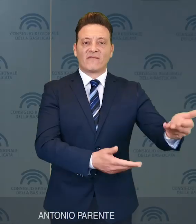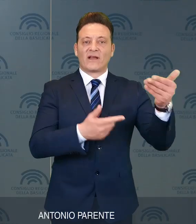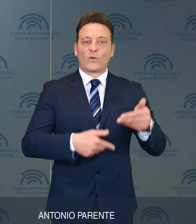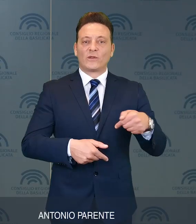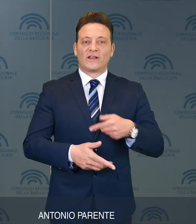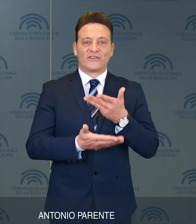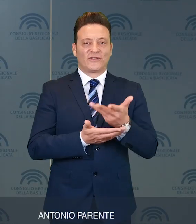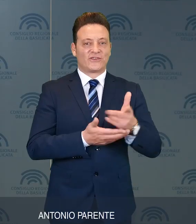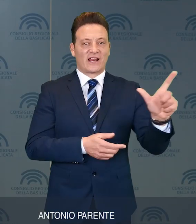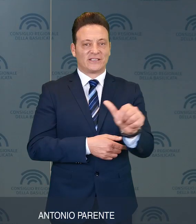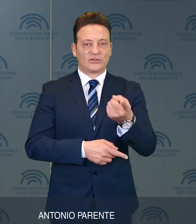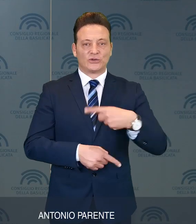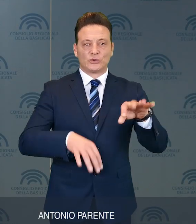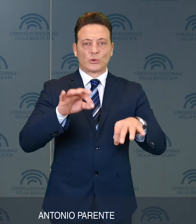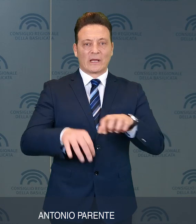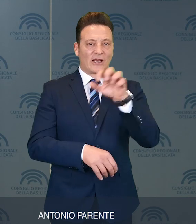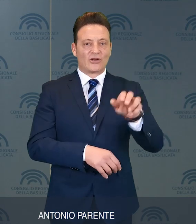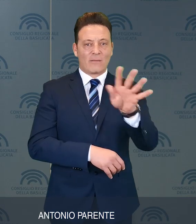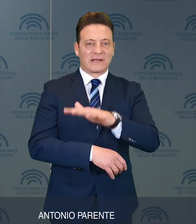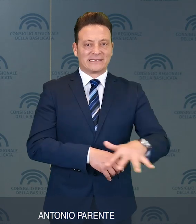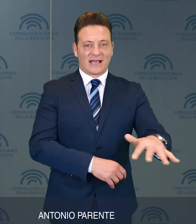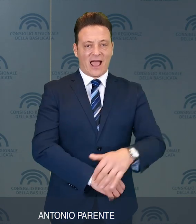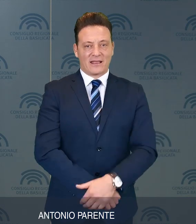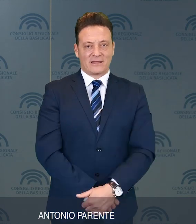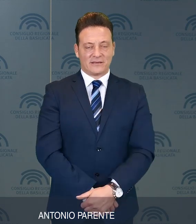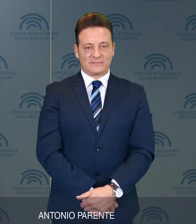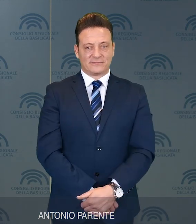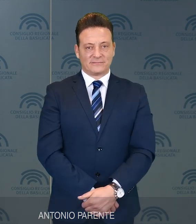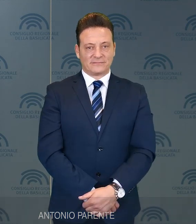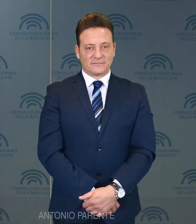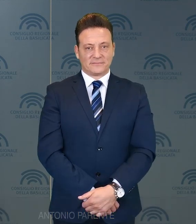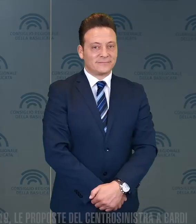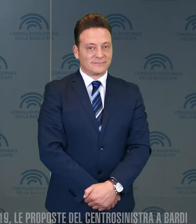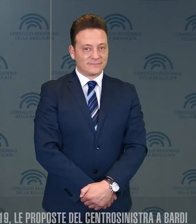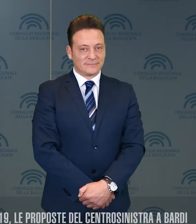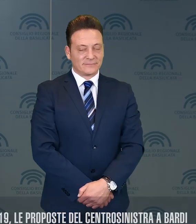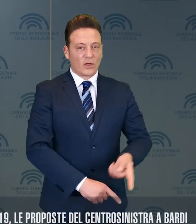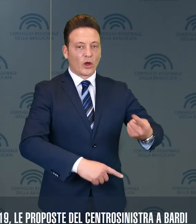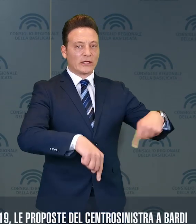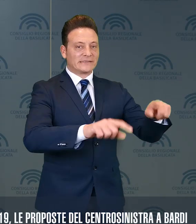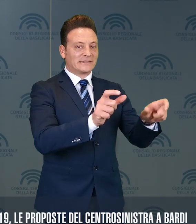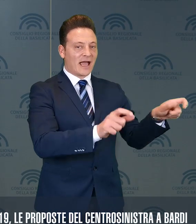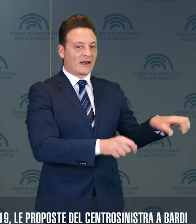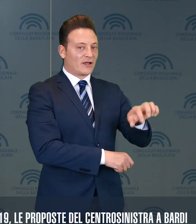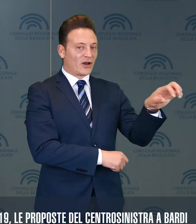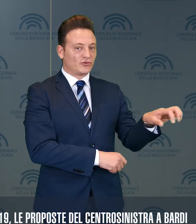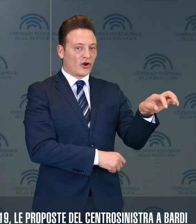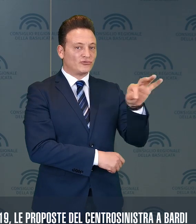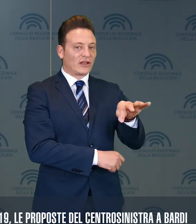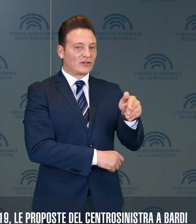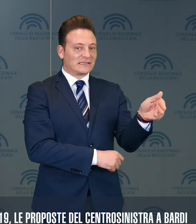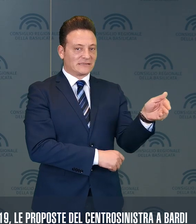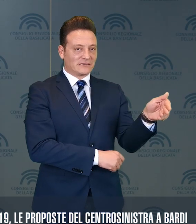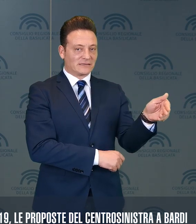Benvenuti alla nuova edizione del TG LIS del Consiglio regionale della Basilicata. I consiglieri regionali del centro